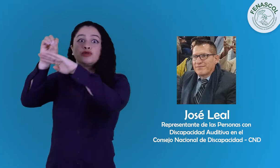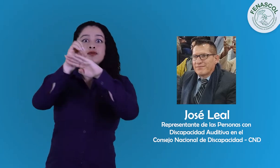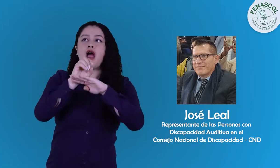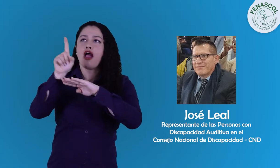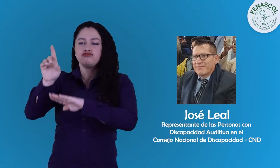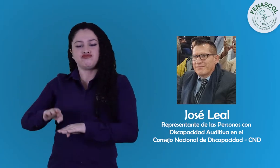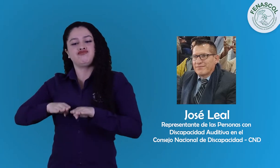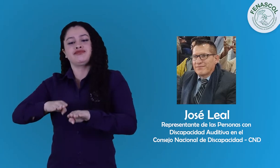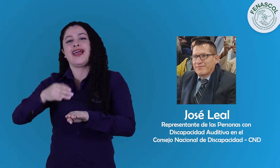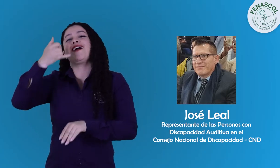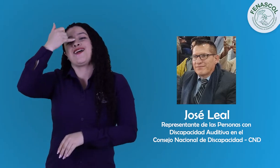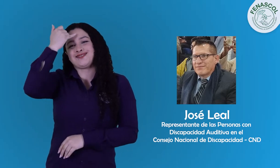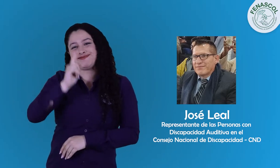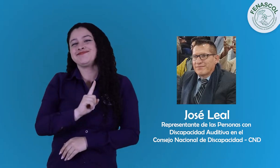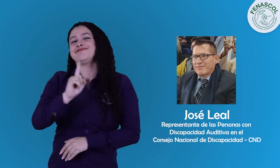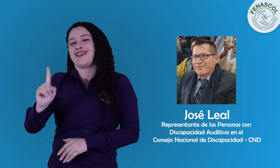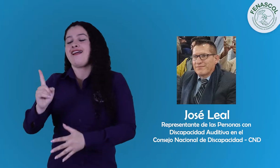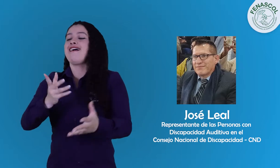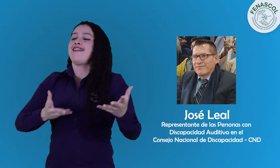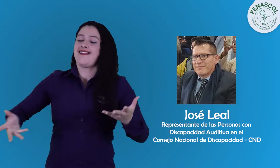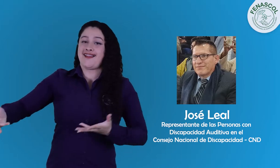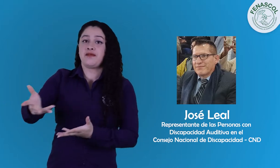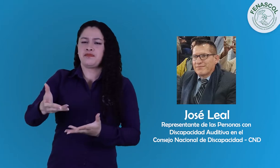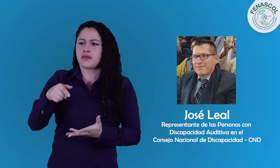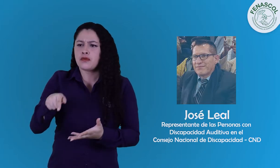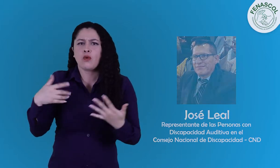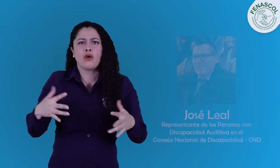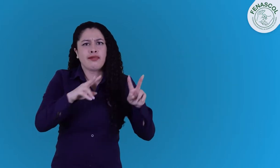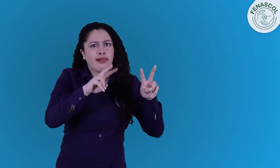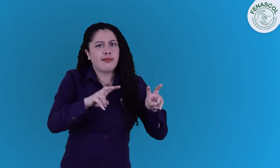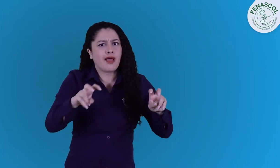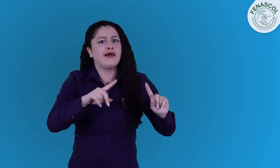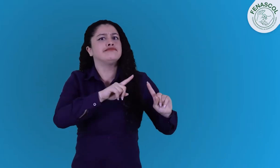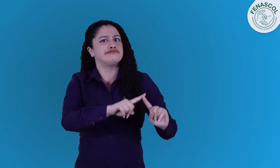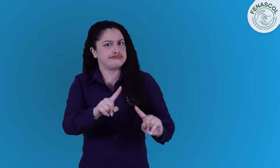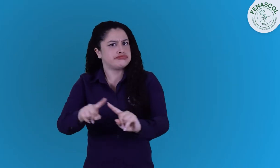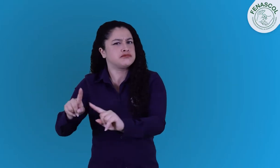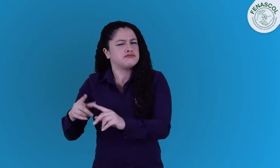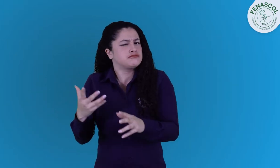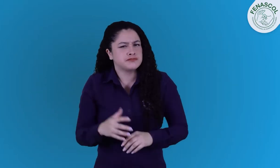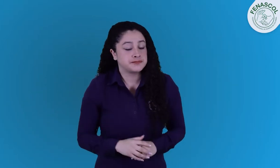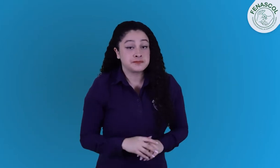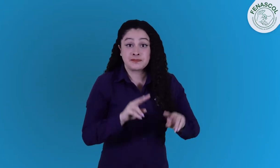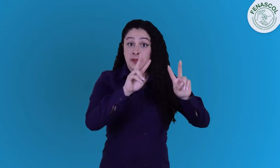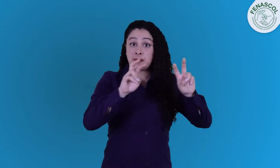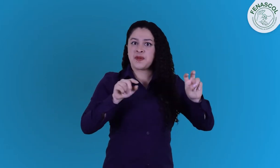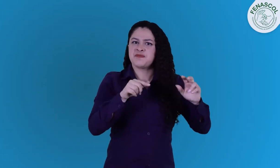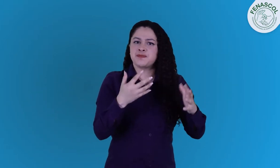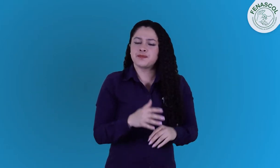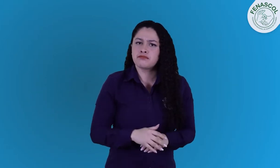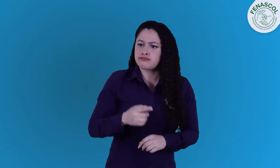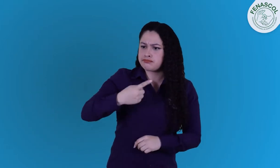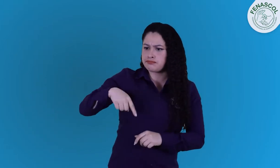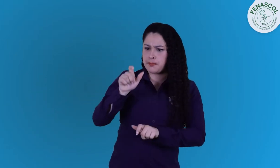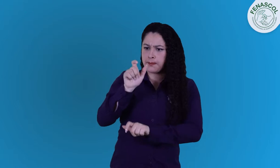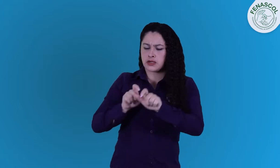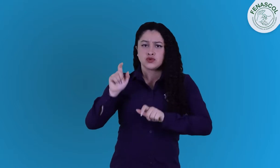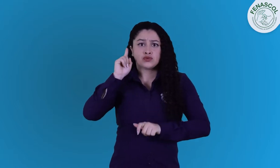con discapacidad auditiva. En esta reunión, se trabajó en incidencia para ratificar la exigibilidad